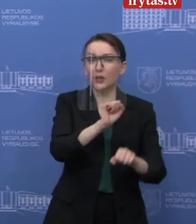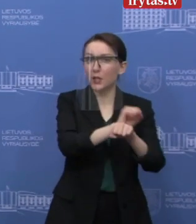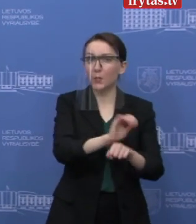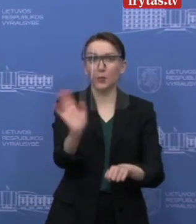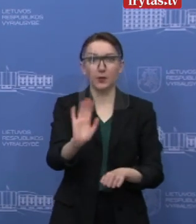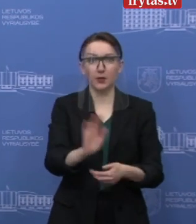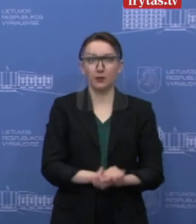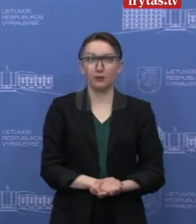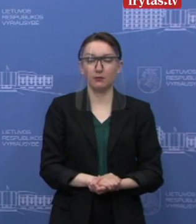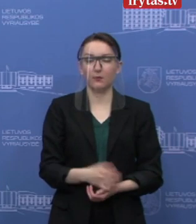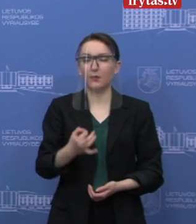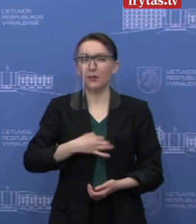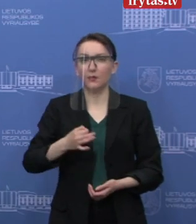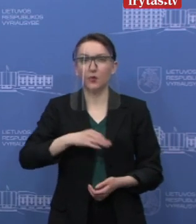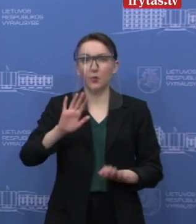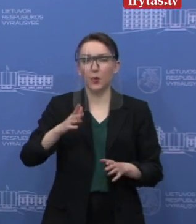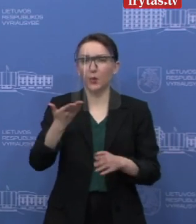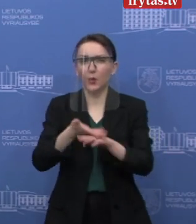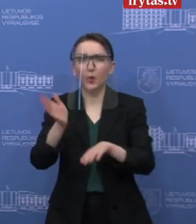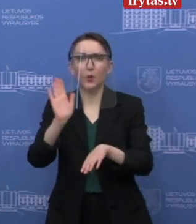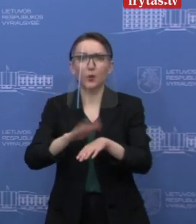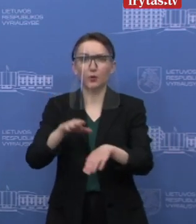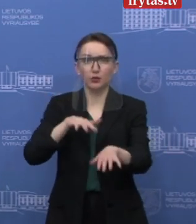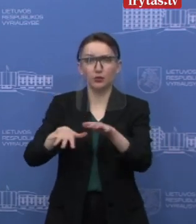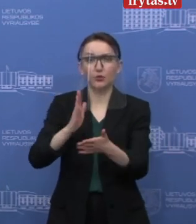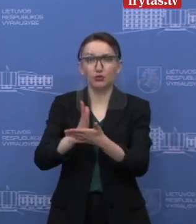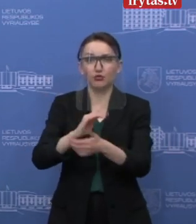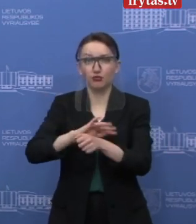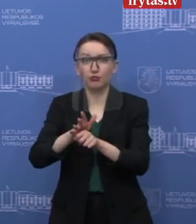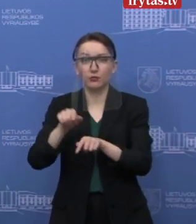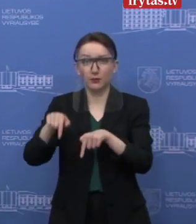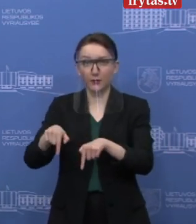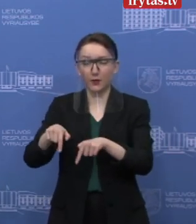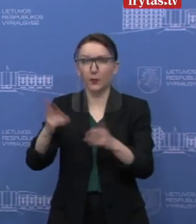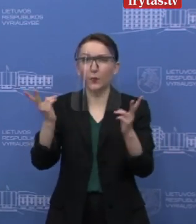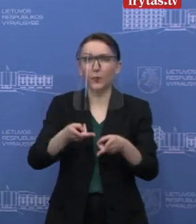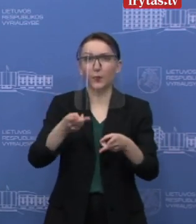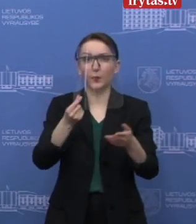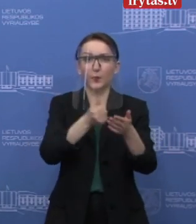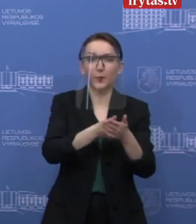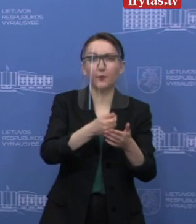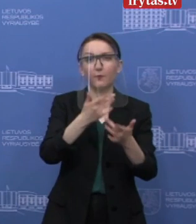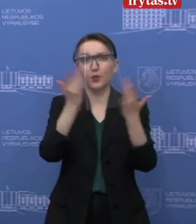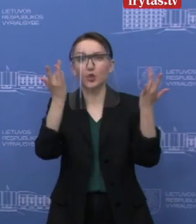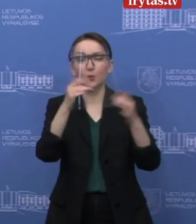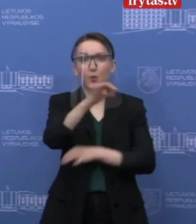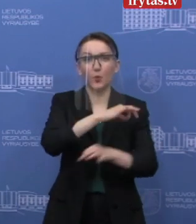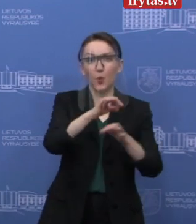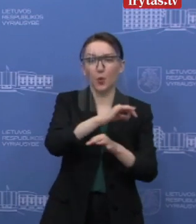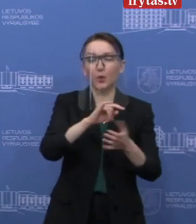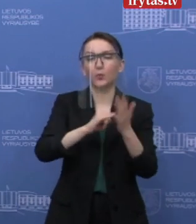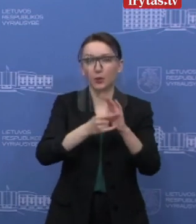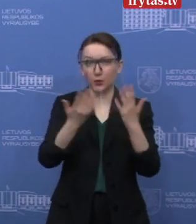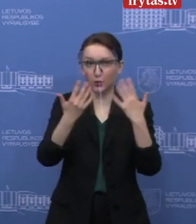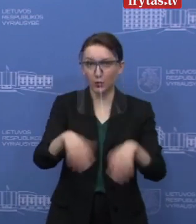stavdamos, nepaistant šio sudėtingo laikmečio, reikalingos lėšos viešiesiems projektams įgyvendinti yra